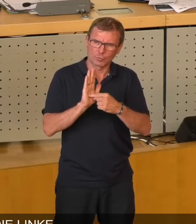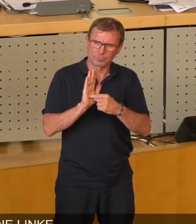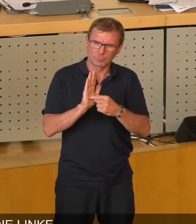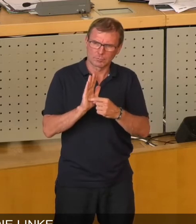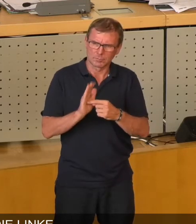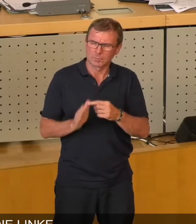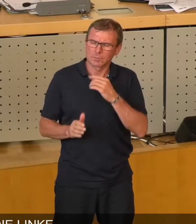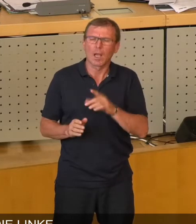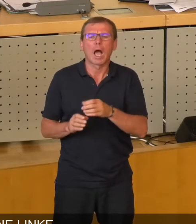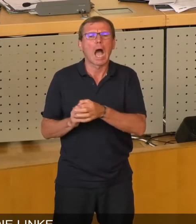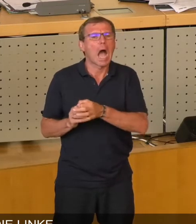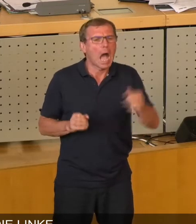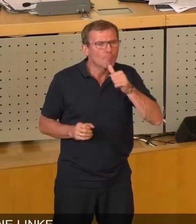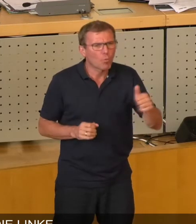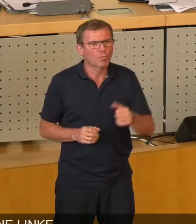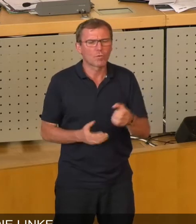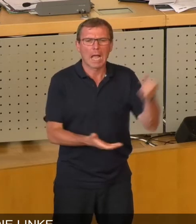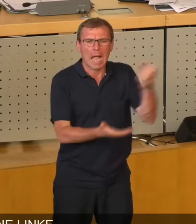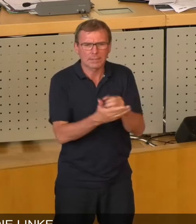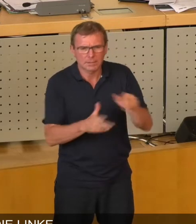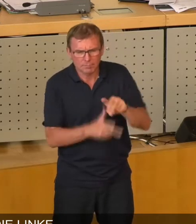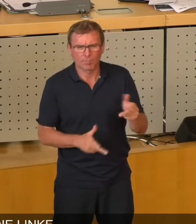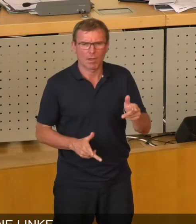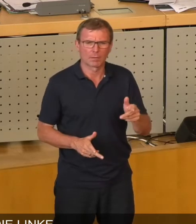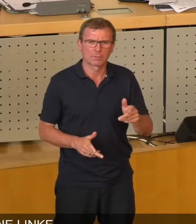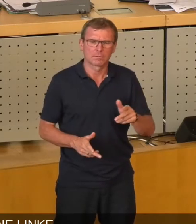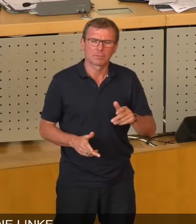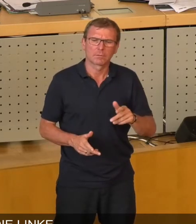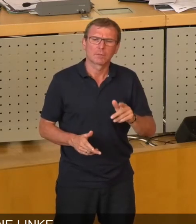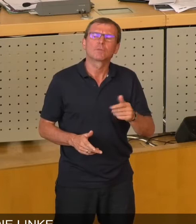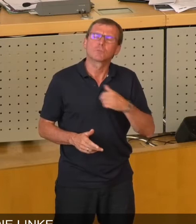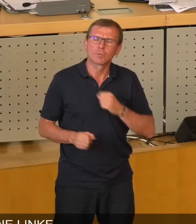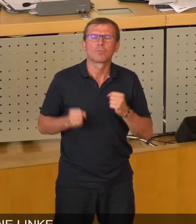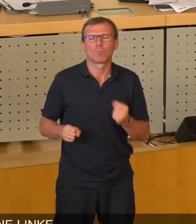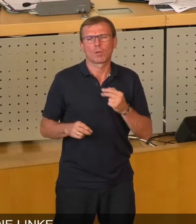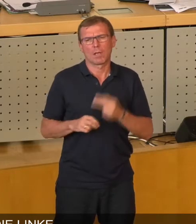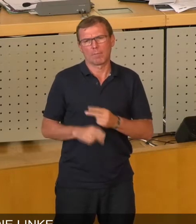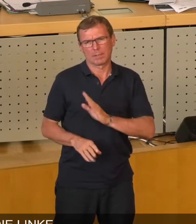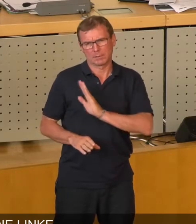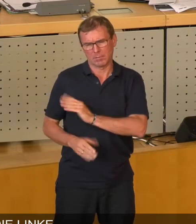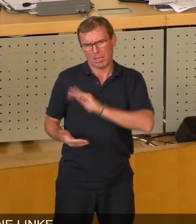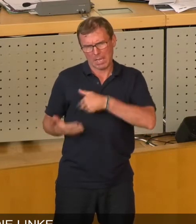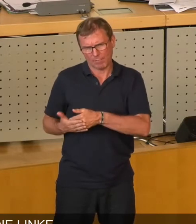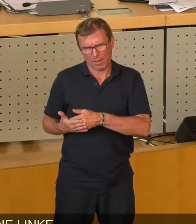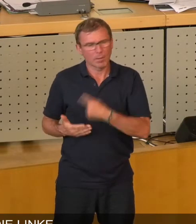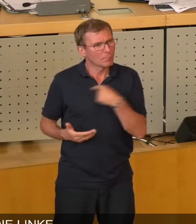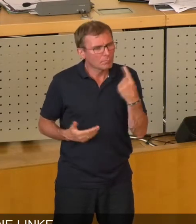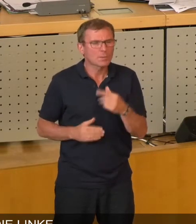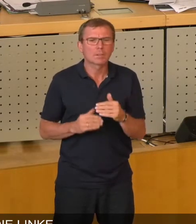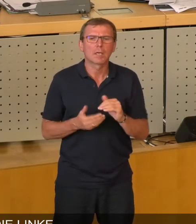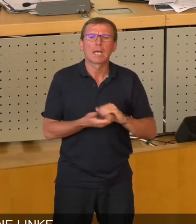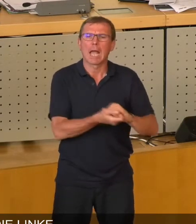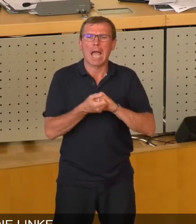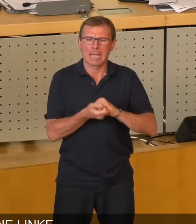Abberufung, Einsetzungsverfahren etc. im Einvernehmen mit dem Obermeister getroffen werden. Man muss sich doch einfach vor Augen führen,